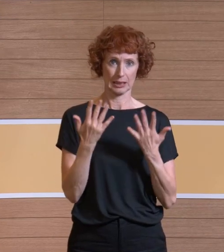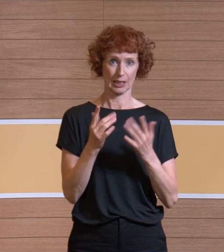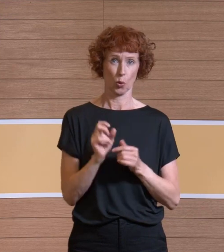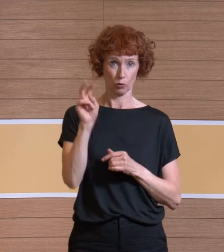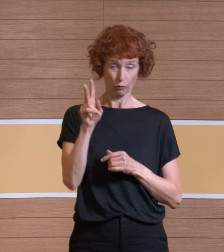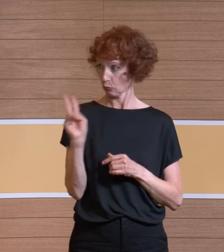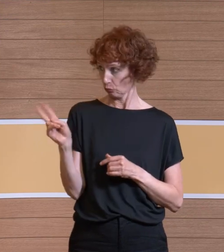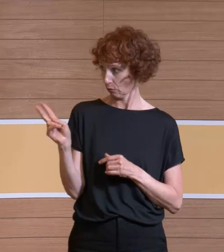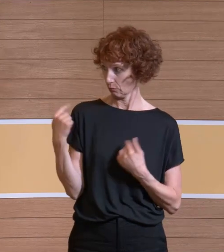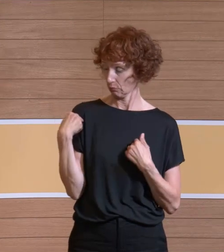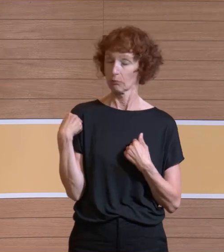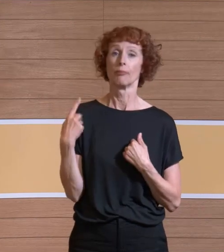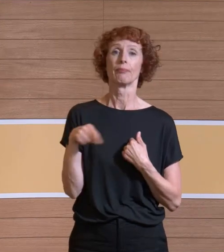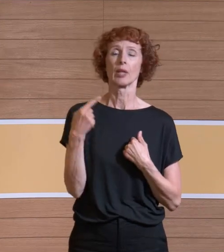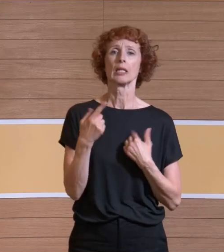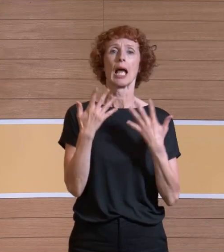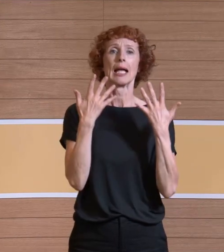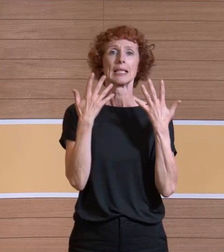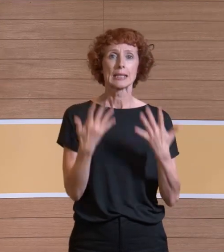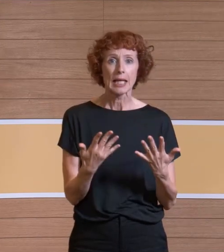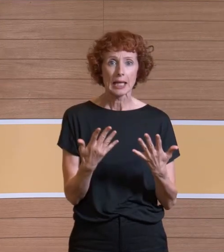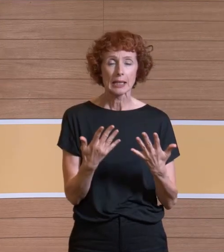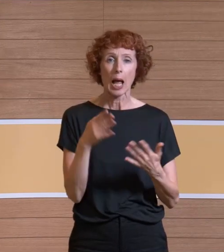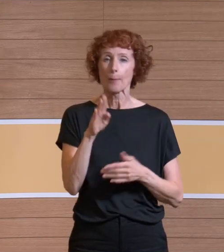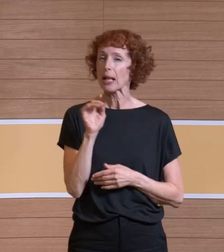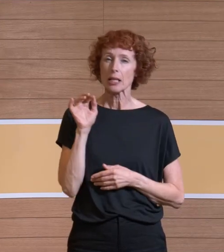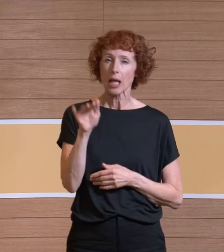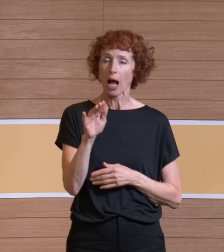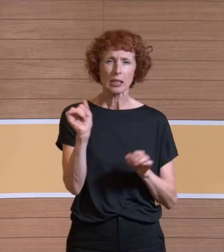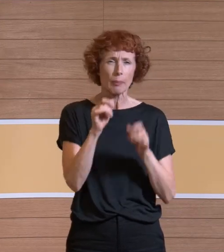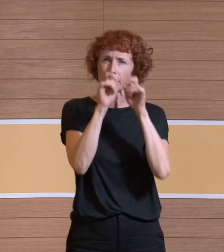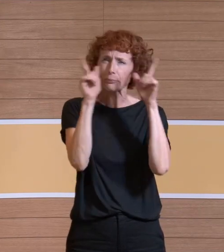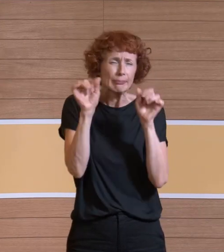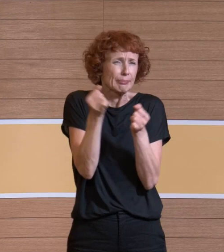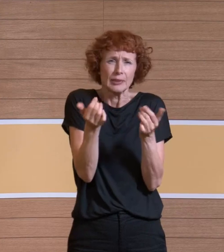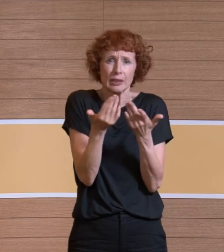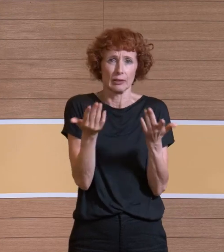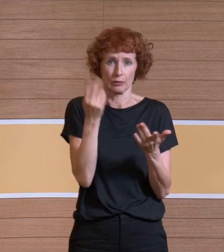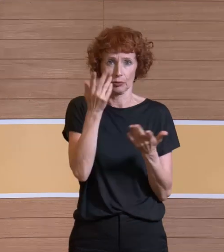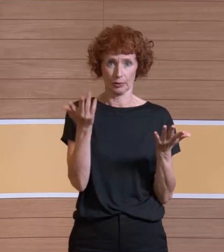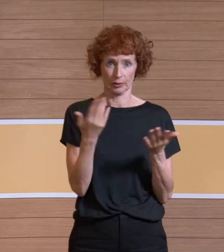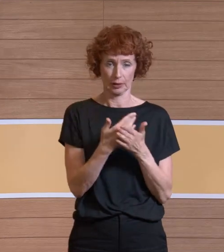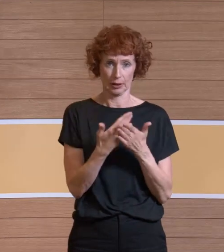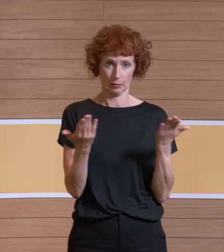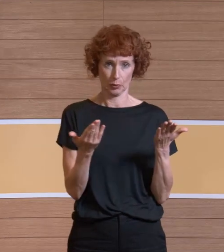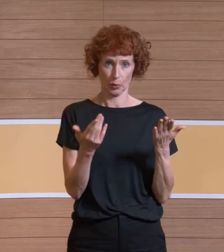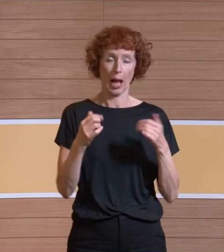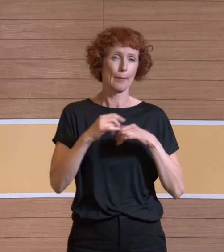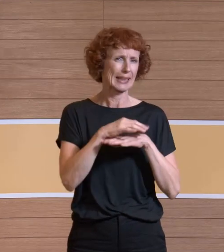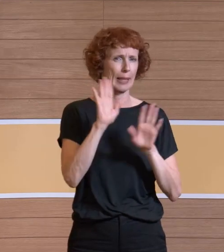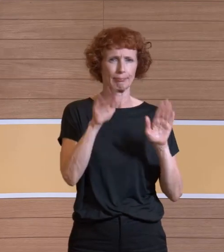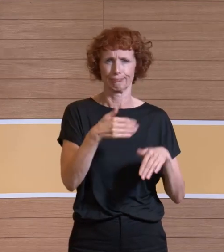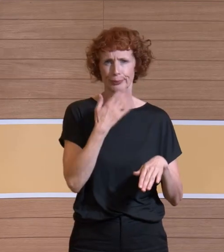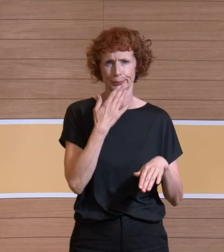Thomas. Das sind 10 Billiarden, das kann sich gar keiner mehr vorstellen. Also was ich damit sagen will, ist netto die Bakterien, das ist so egal.